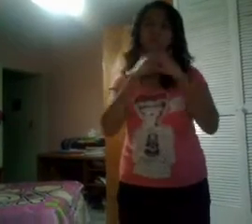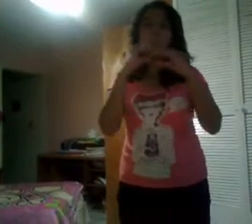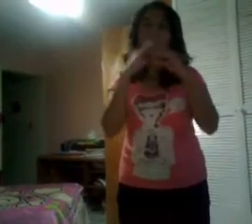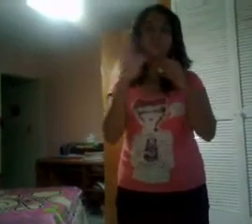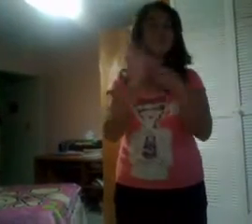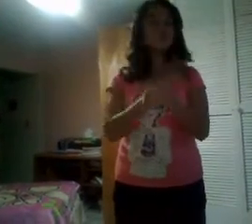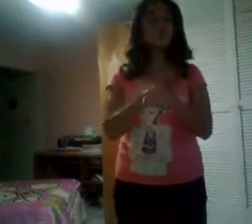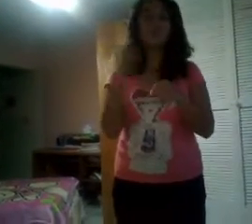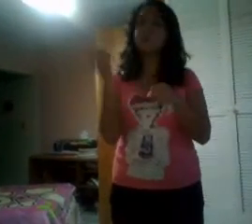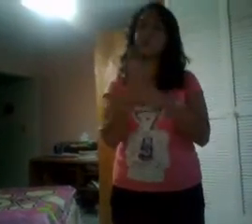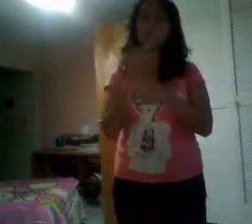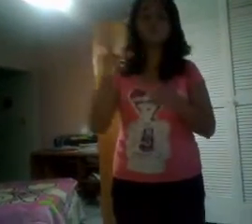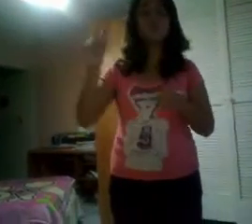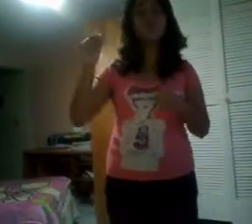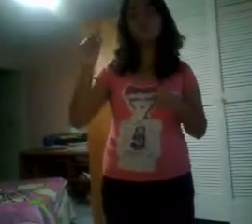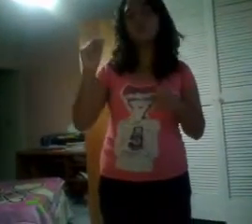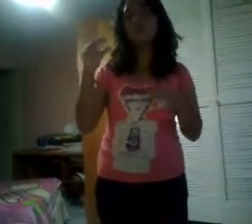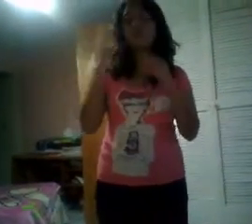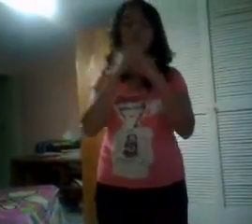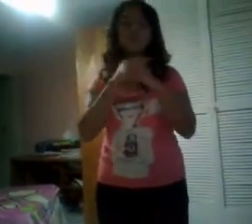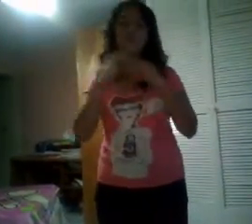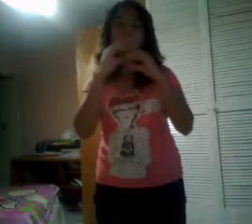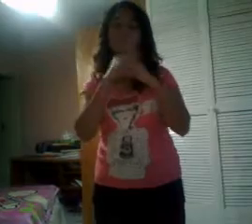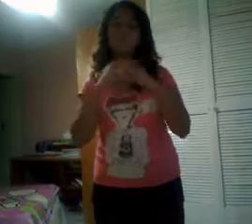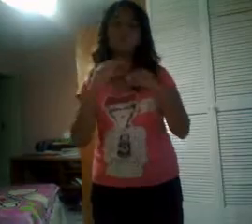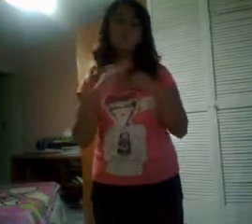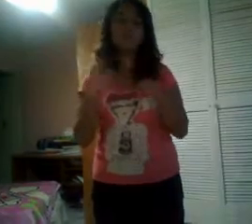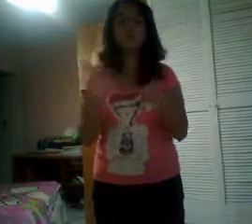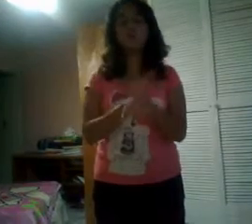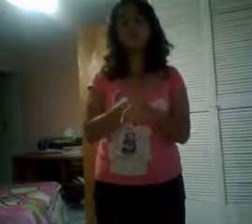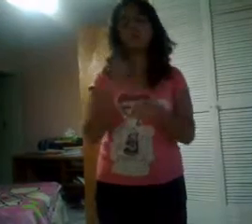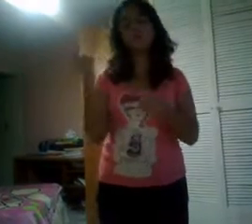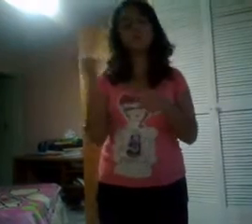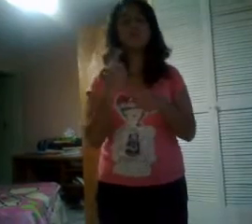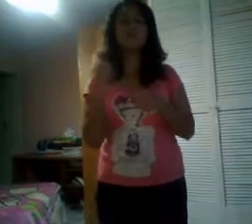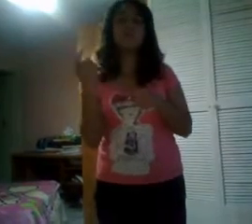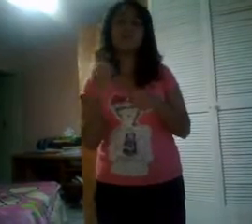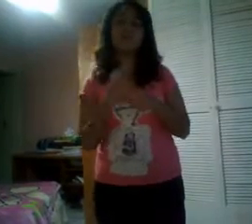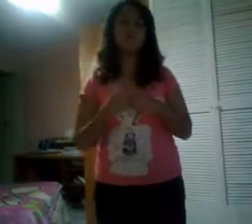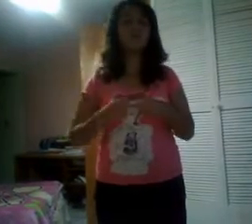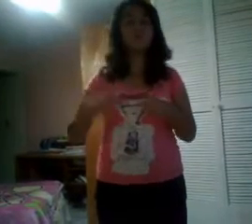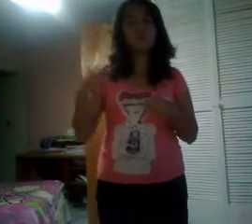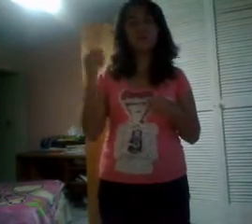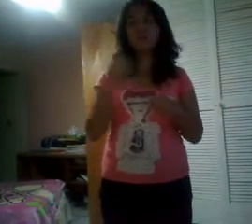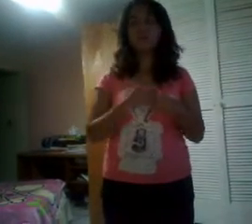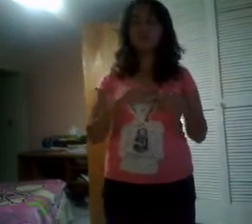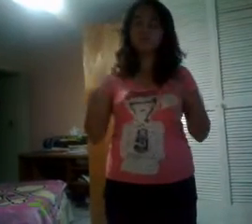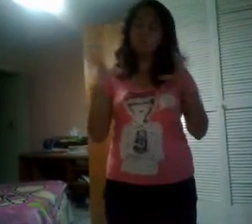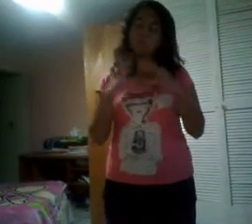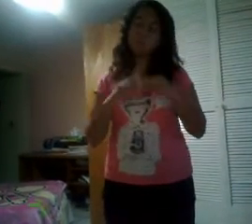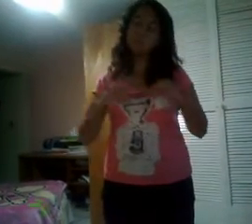esos que no cantarán, porque hagan apagado su voz Que